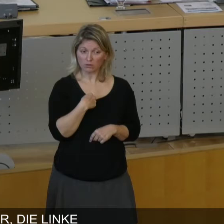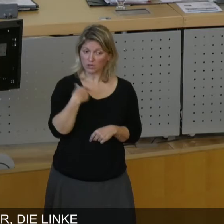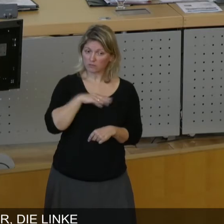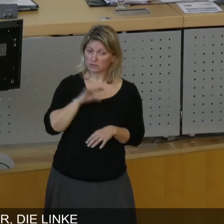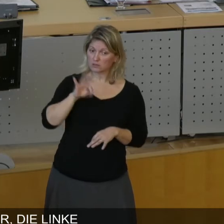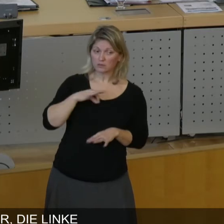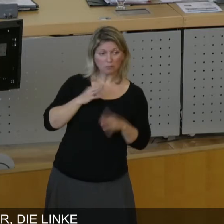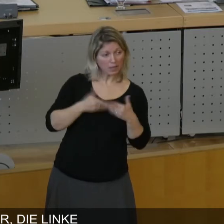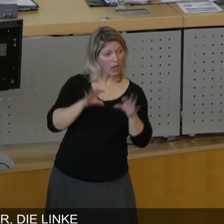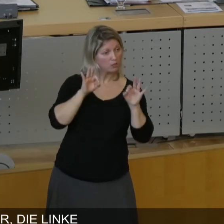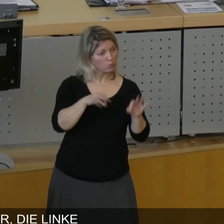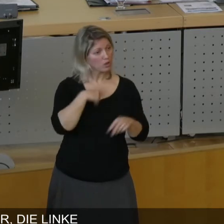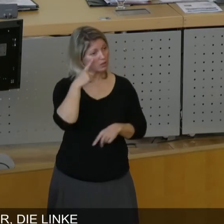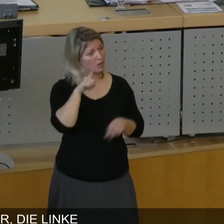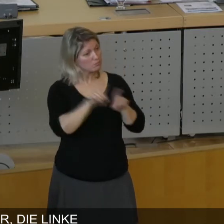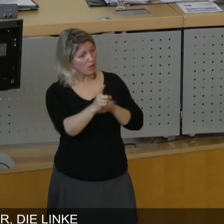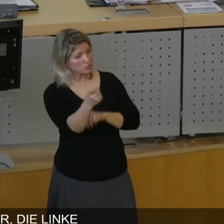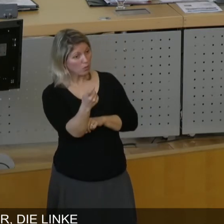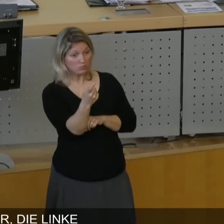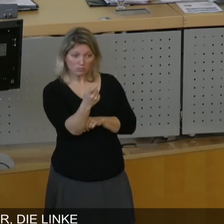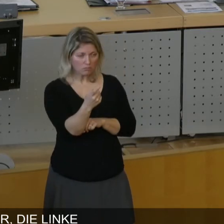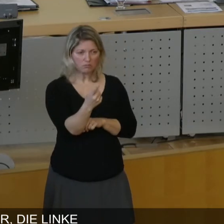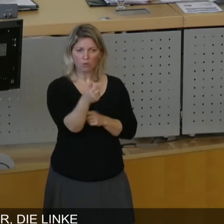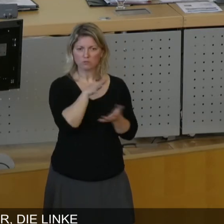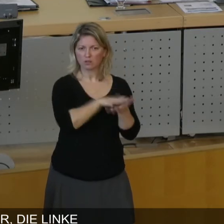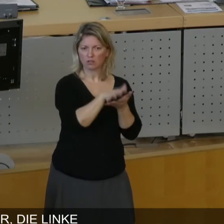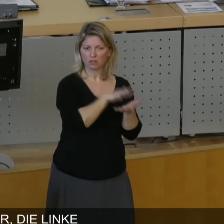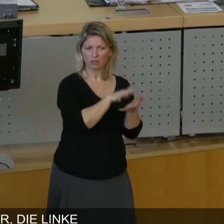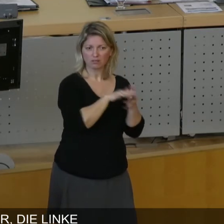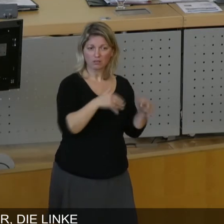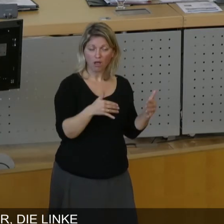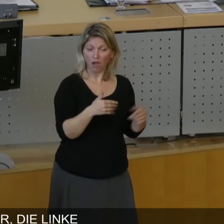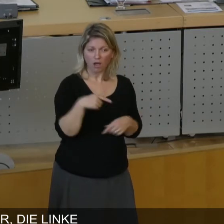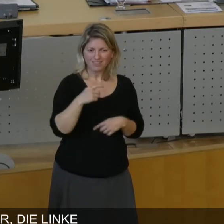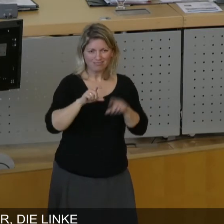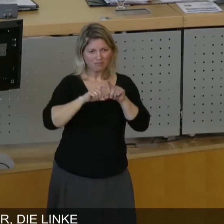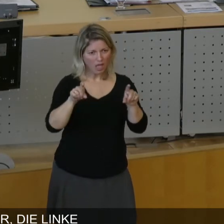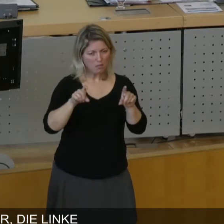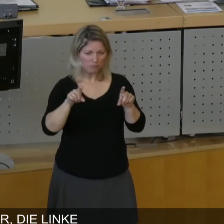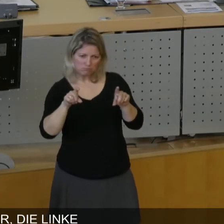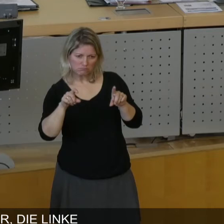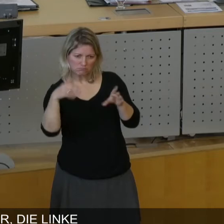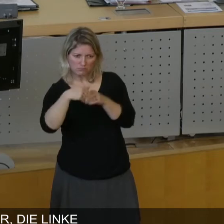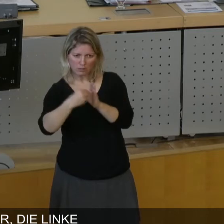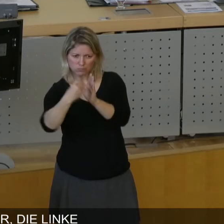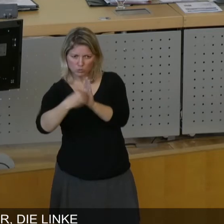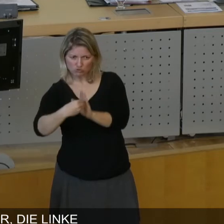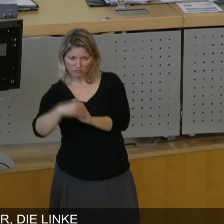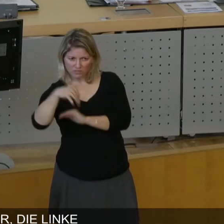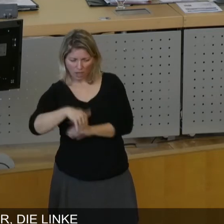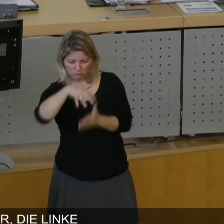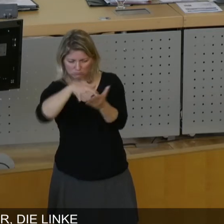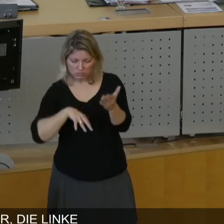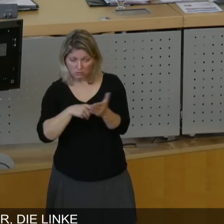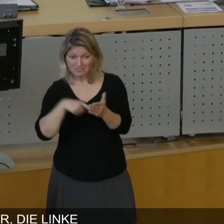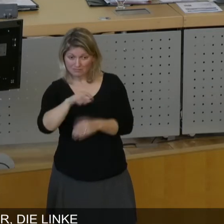hier mal gedacht, hier könnte es nötig sein, sondern wir machen sie genau da, wo die Unterschriften zusammengekommen sind für das jeweilige Format, wo die Bürgerinnen und Bürger